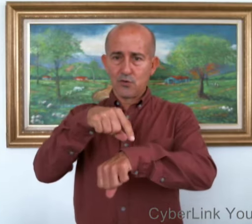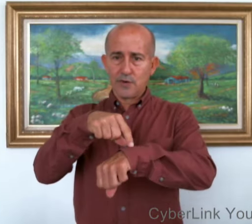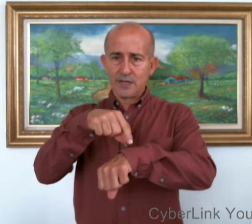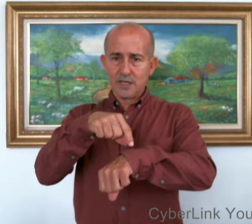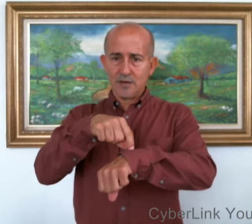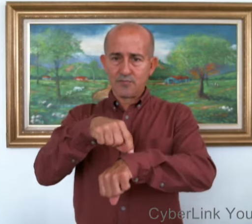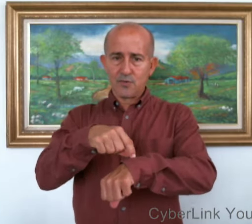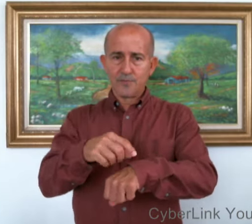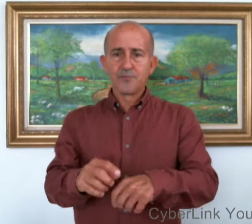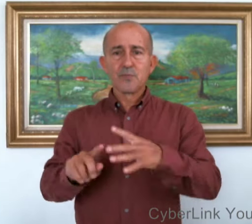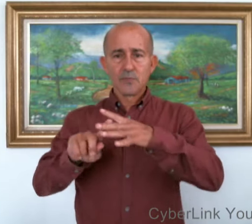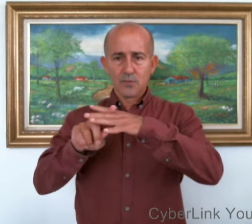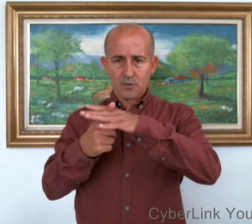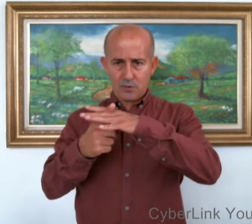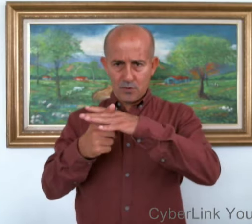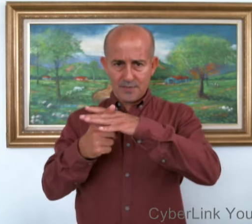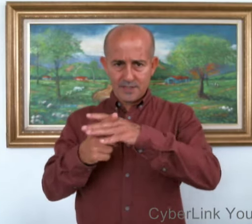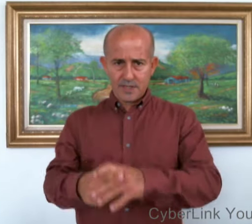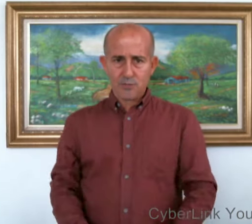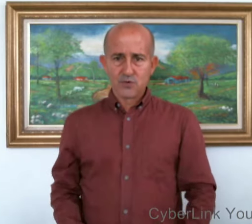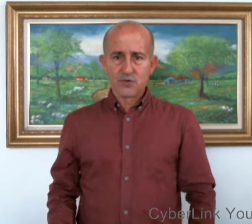con el tiempo. Comencemos.